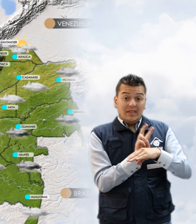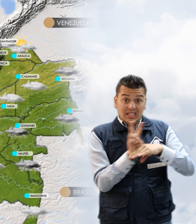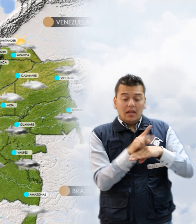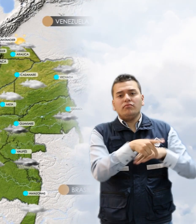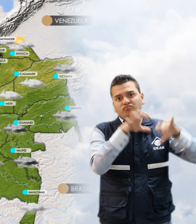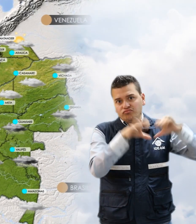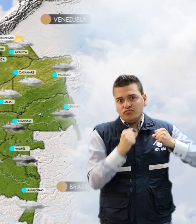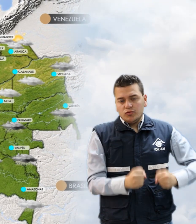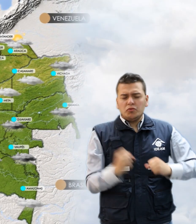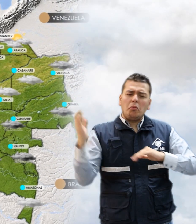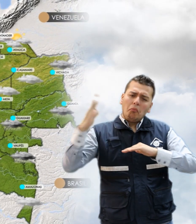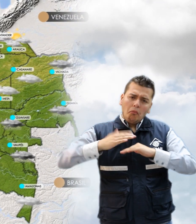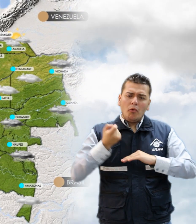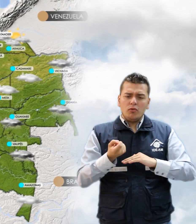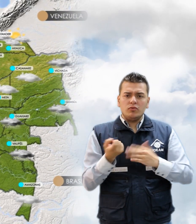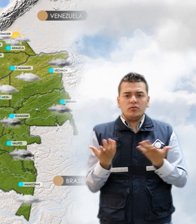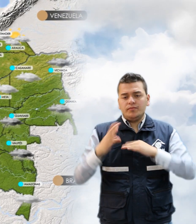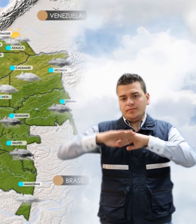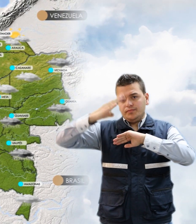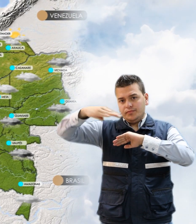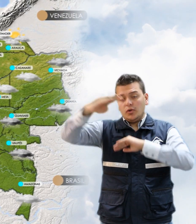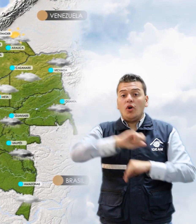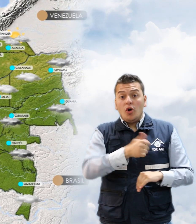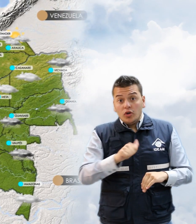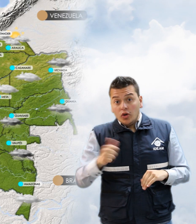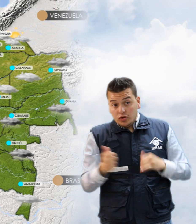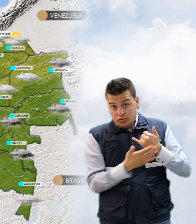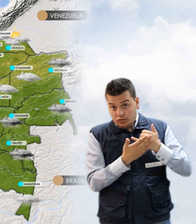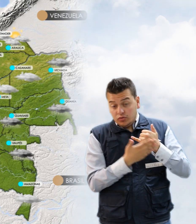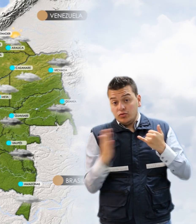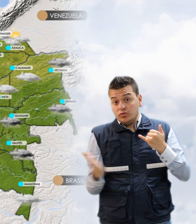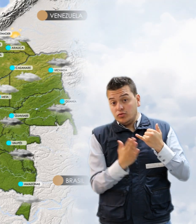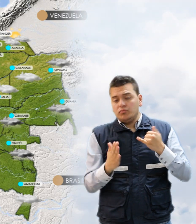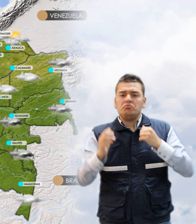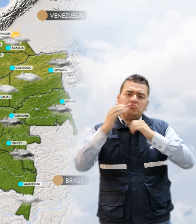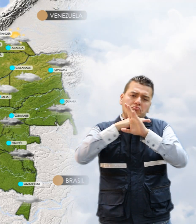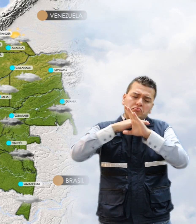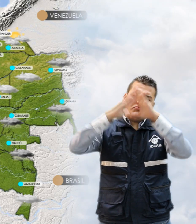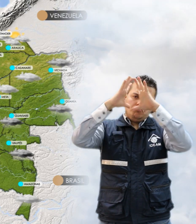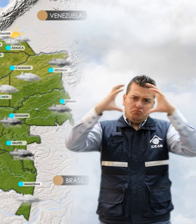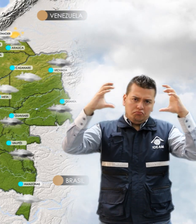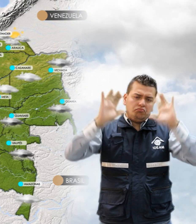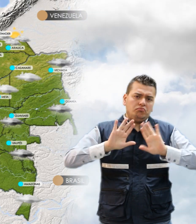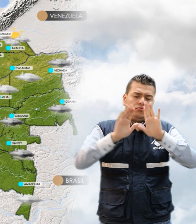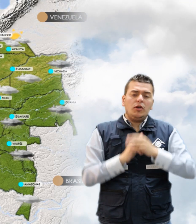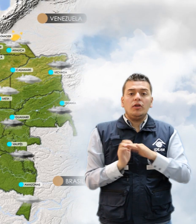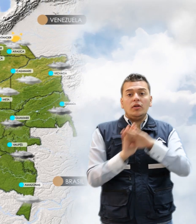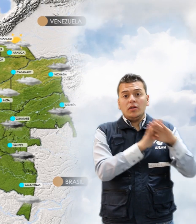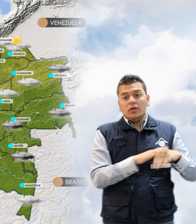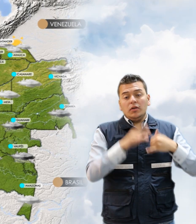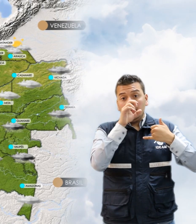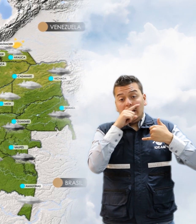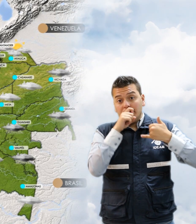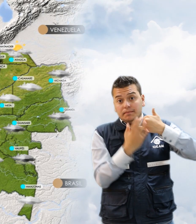y de menor intensidad para el pie de monte. El resto de la región con cielo parcialmente cubierto. Hacia el sur del territorio nacional y en la